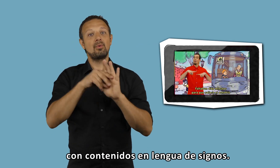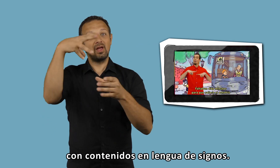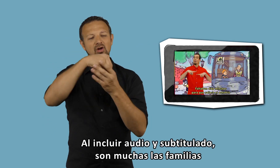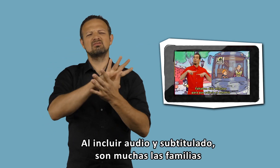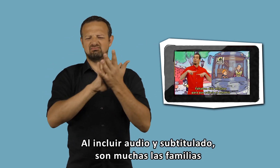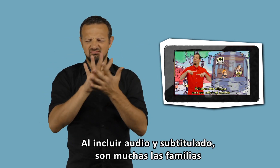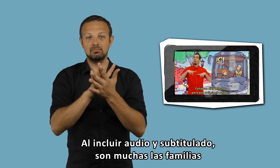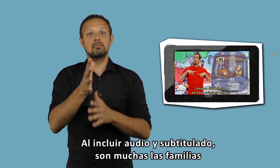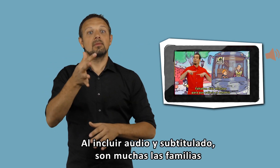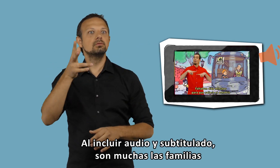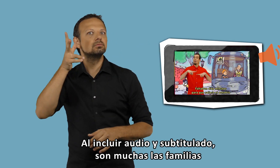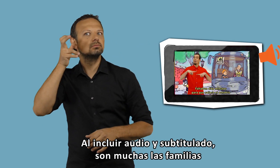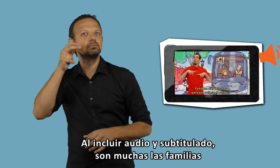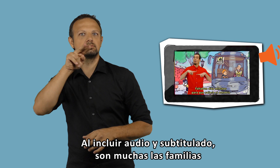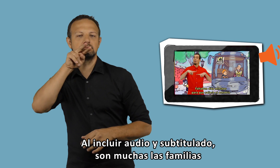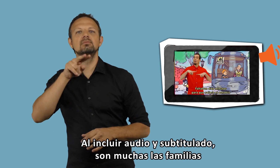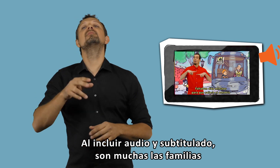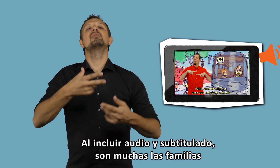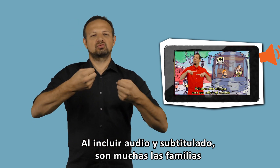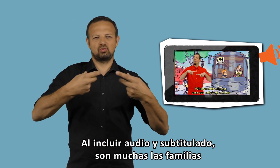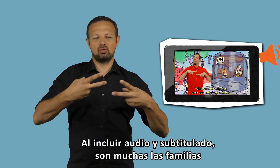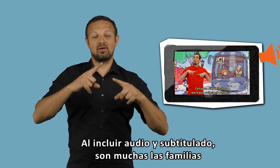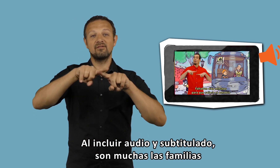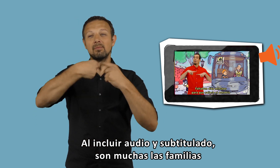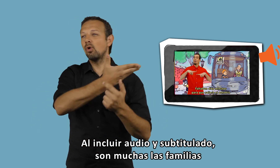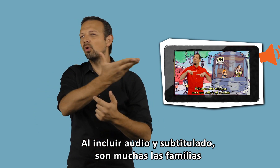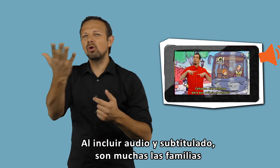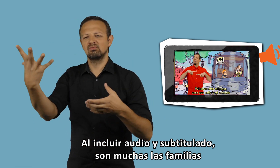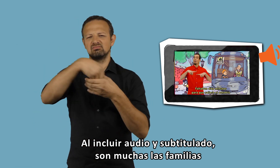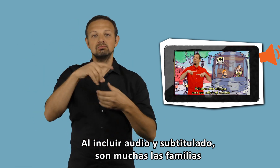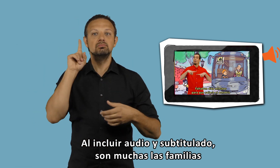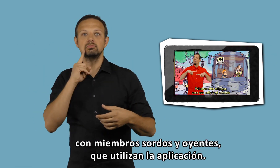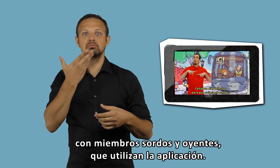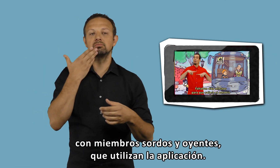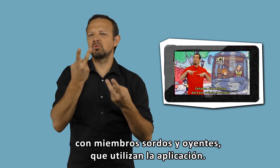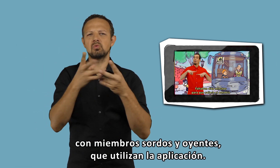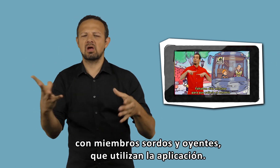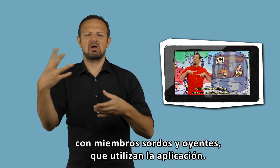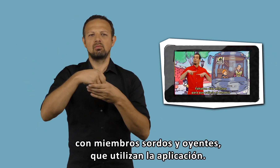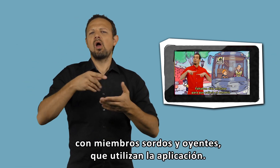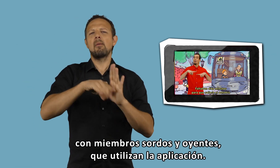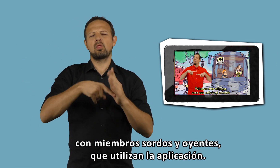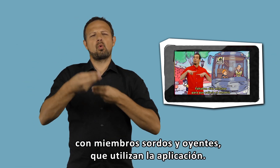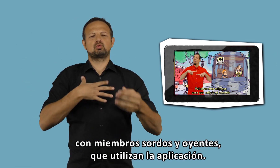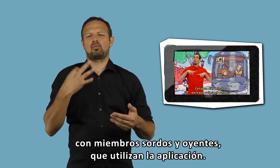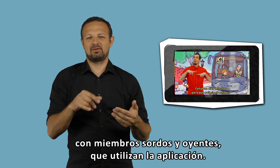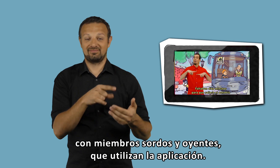Al incluir audio y subtitulado, son muchas las familias con miembros sordos y oyentes que utilizan la aplicación.